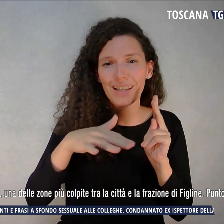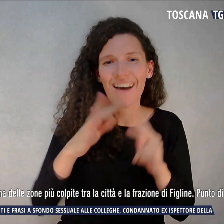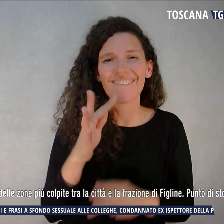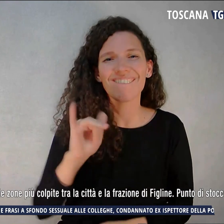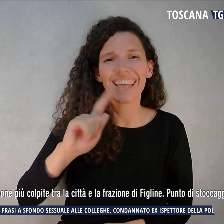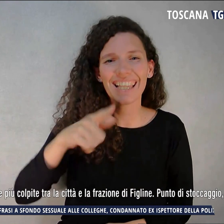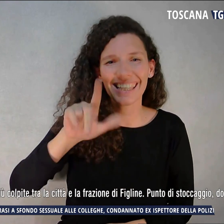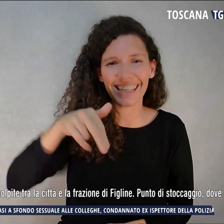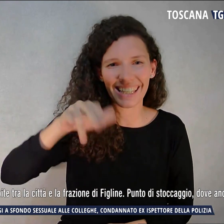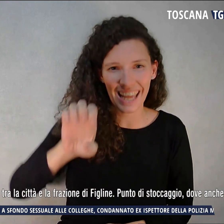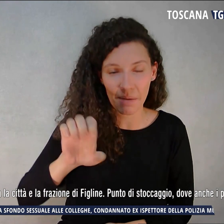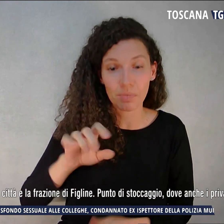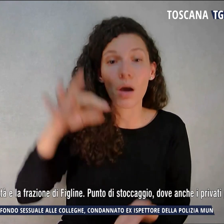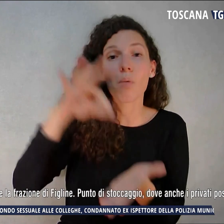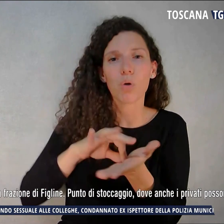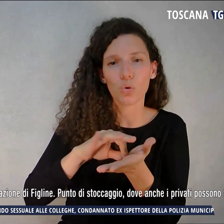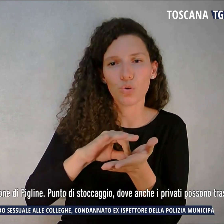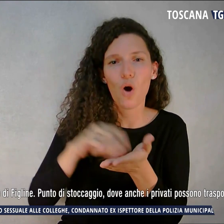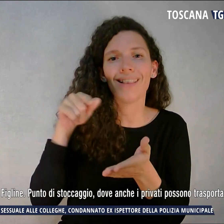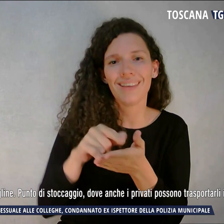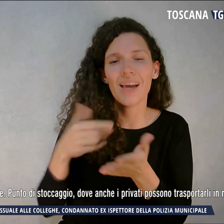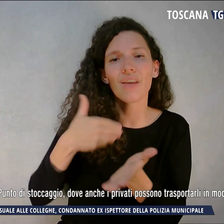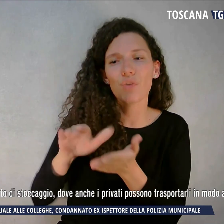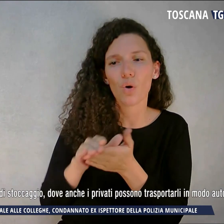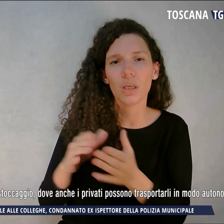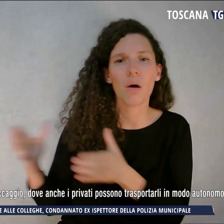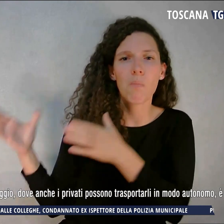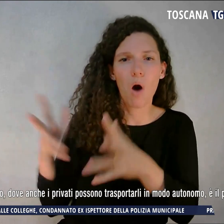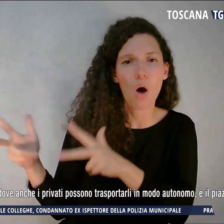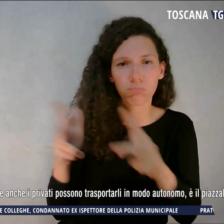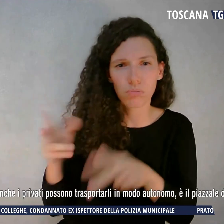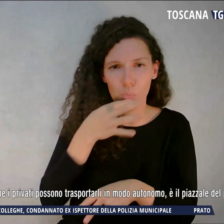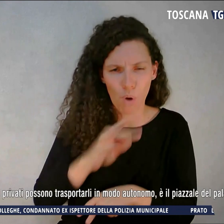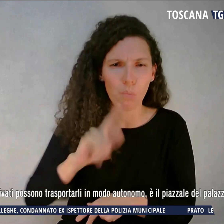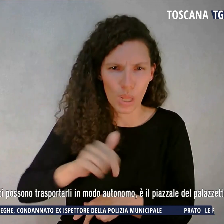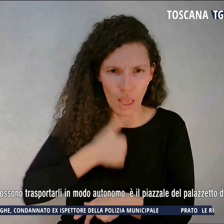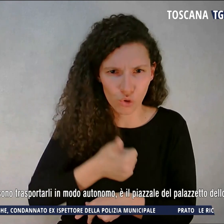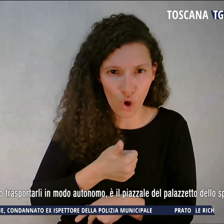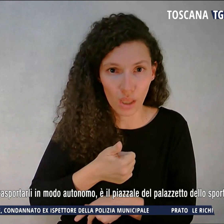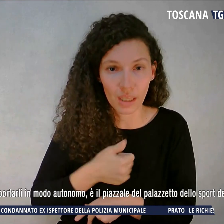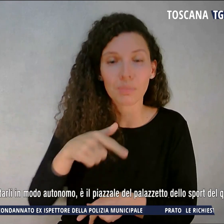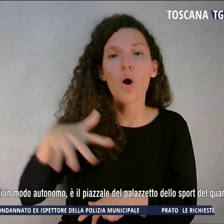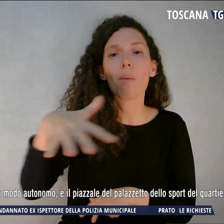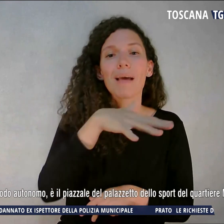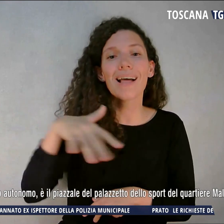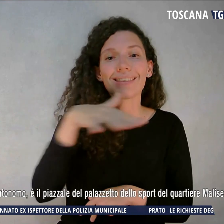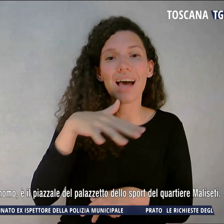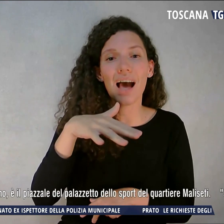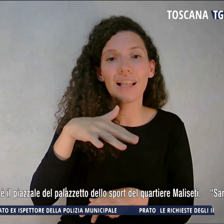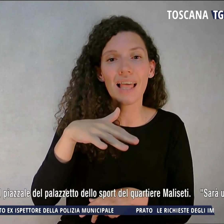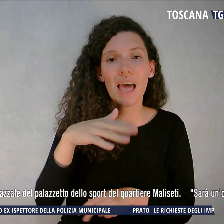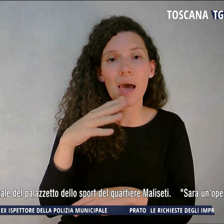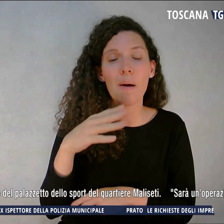stoccaggio dove anche i privati possono trasportare in modo autonomo è il piazzale del palazzetto dello sport